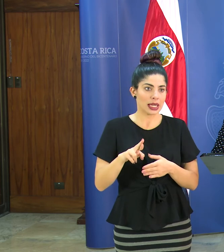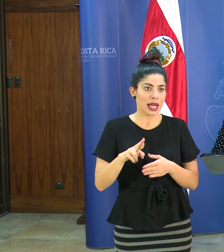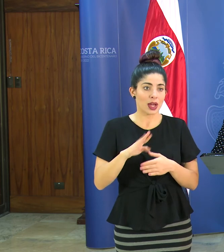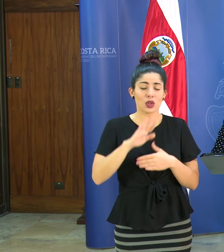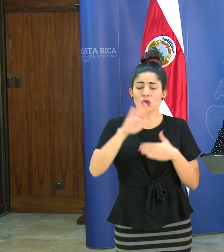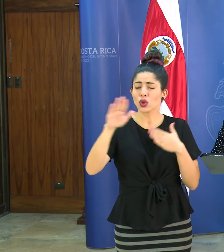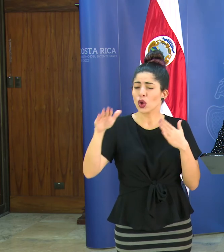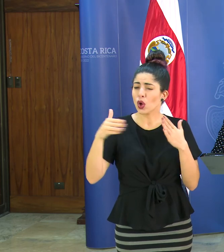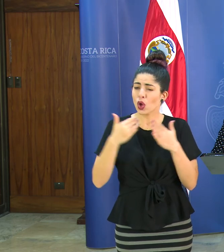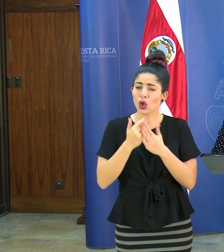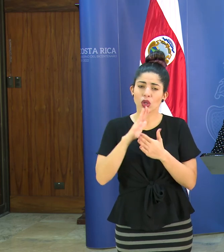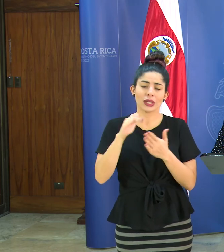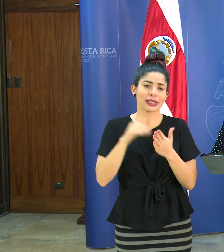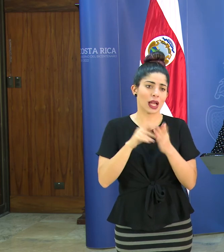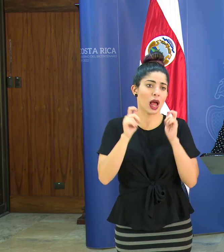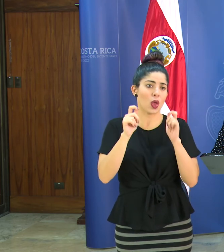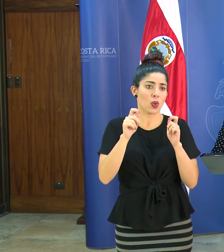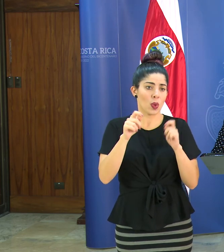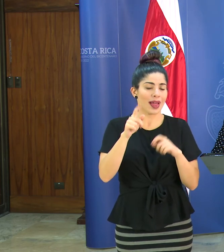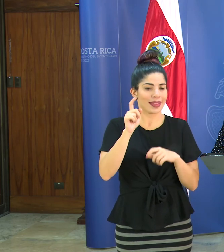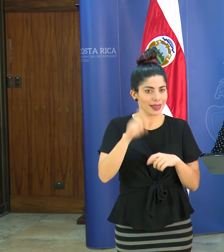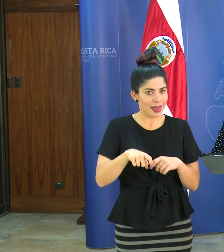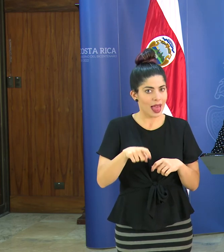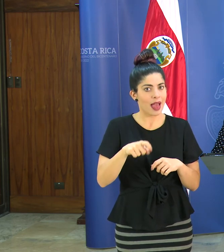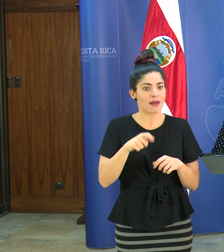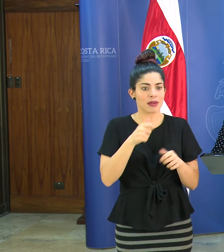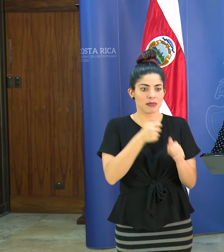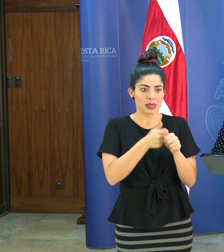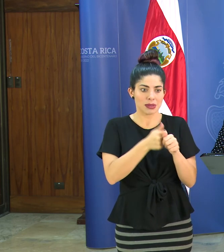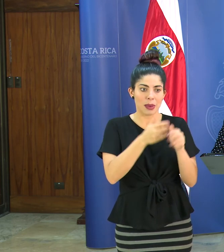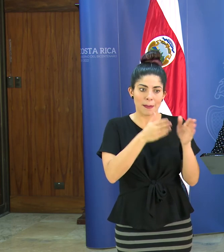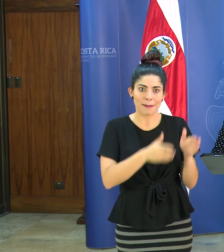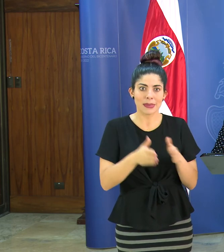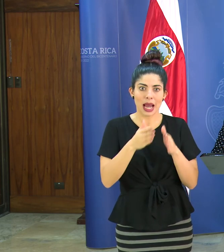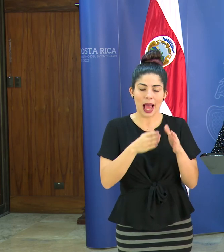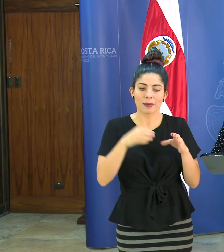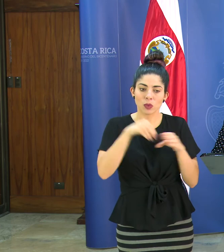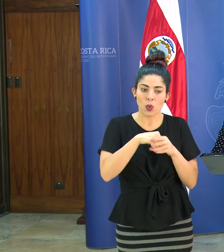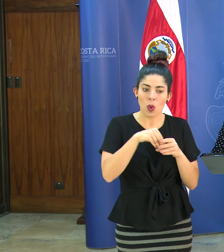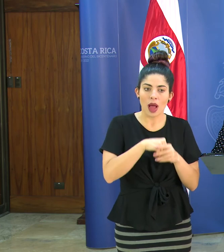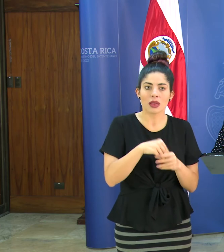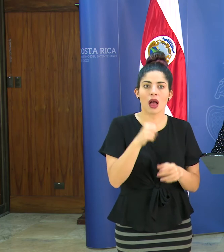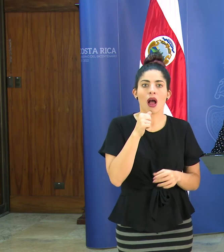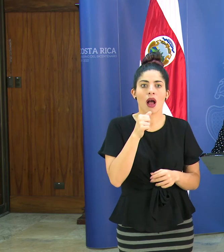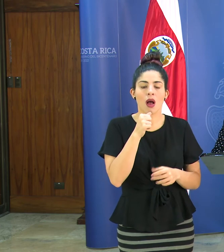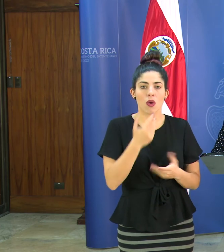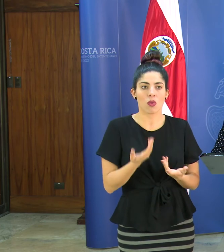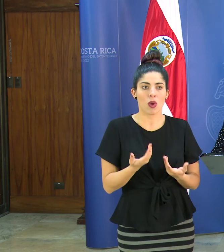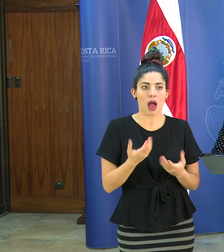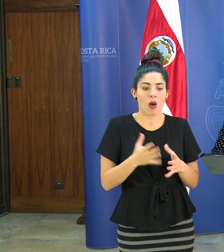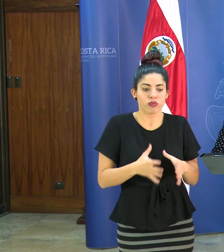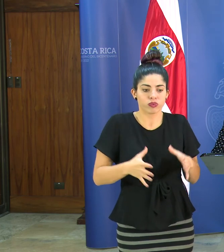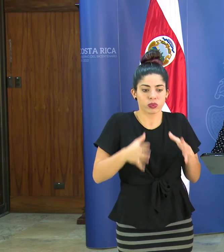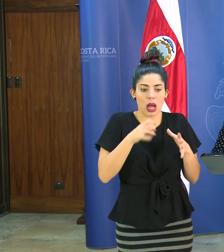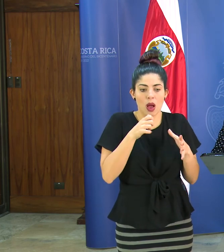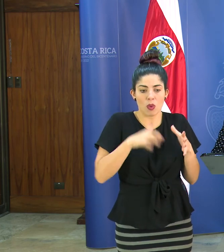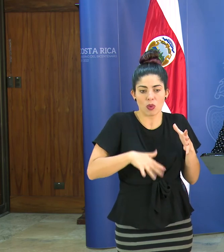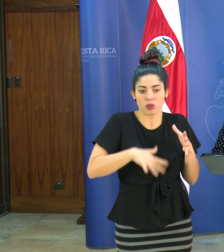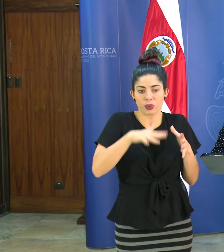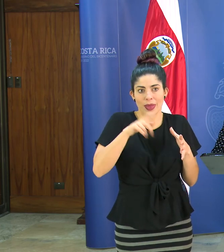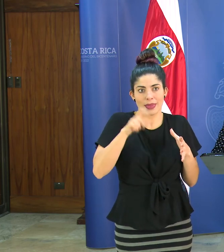todos los centros educativos deben tomar también las previsiones en tener agua o sea contenedores de agua